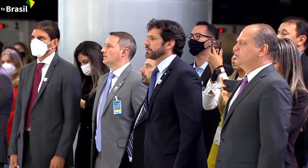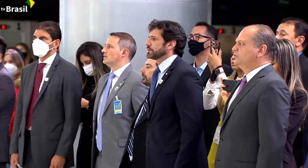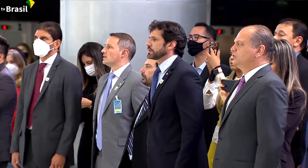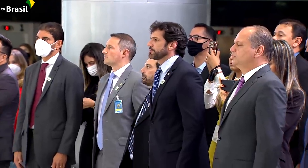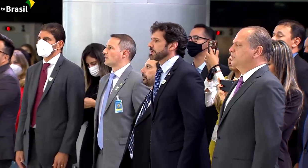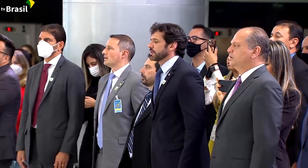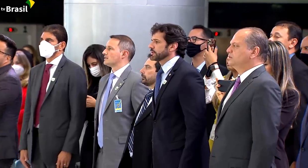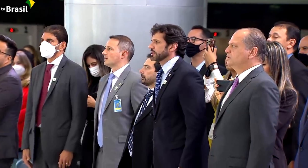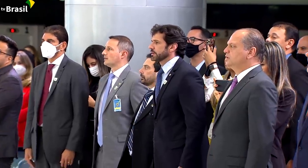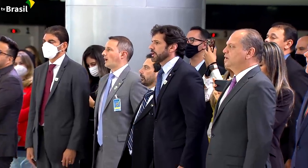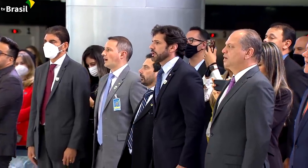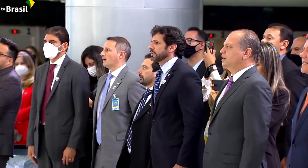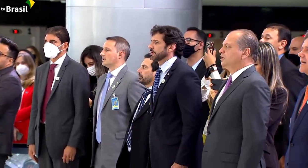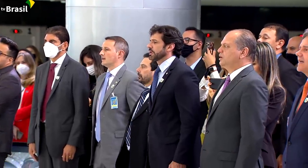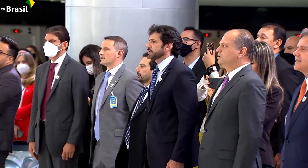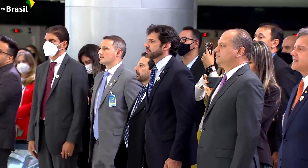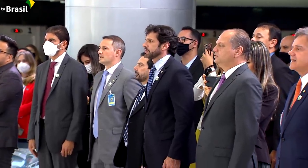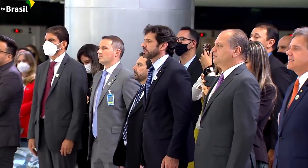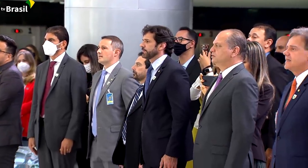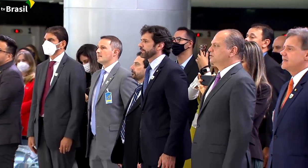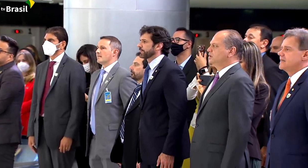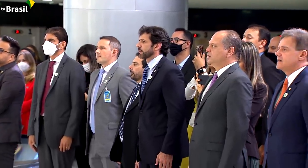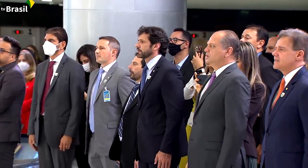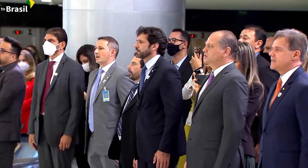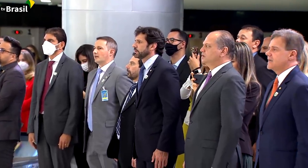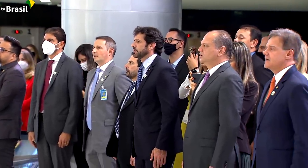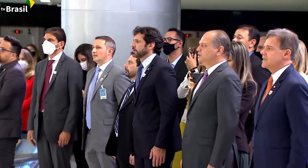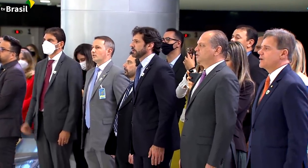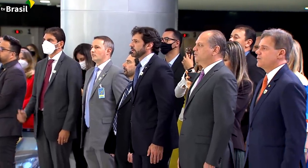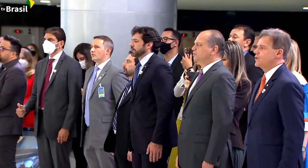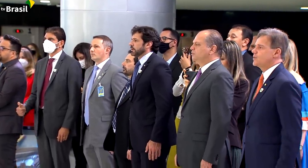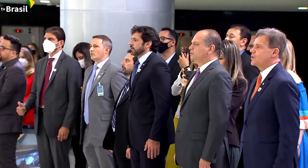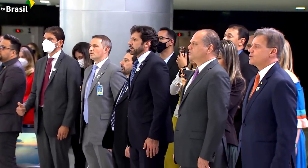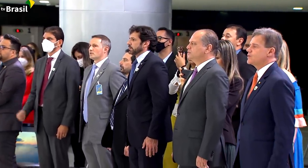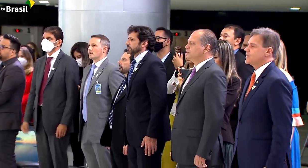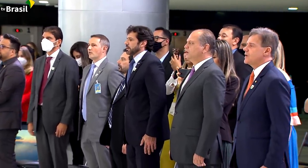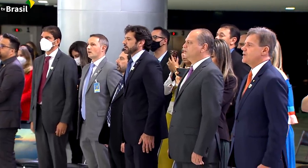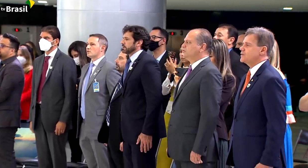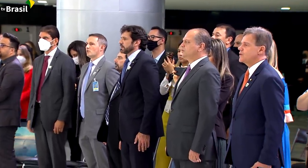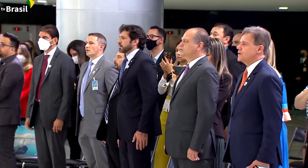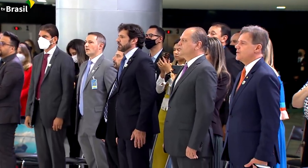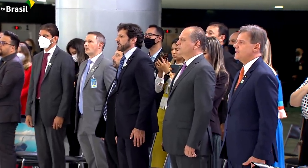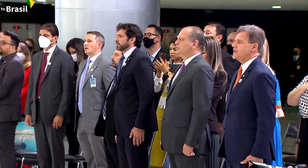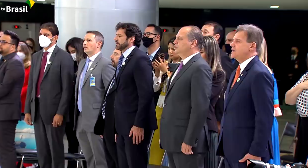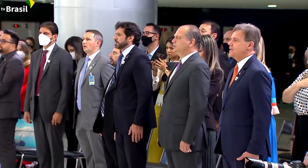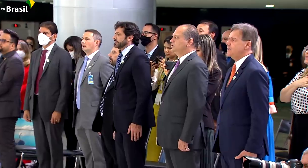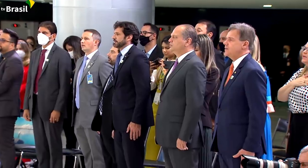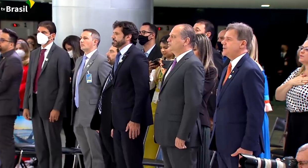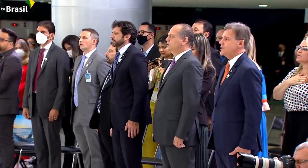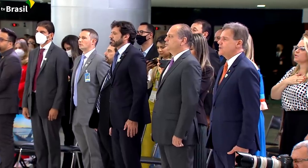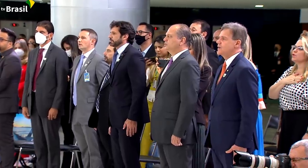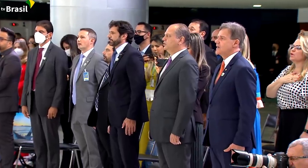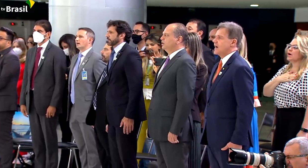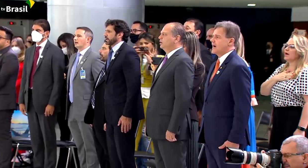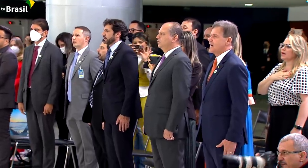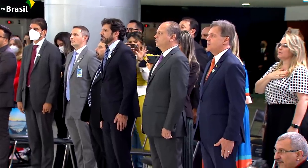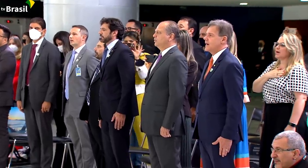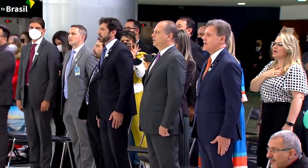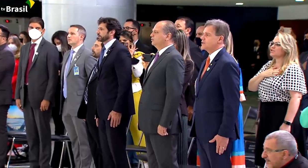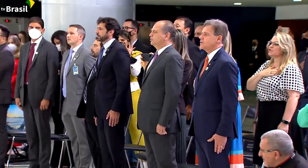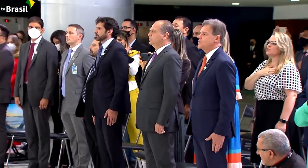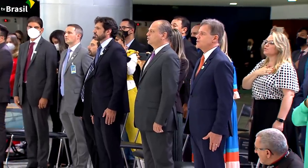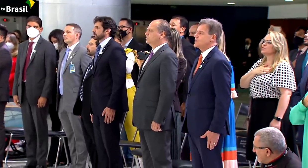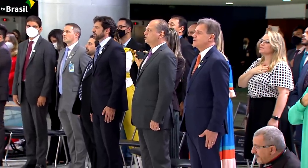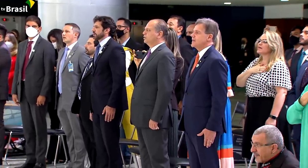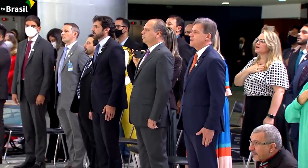amor e de esperança a terra desce. Se em teu formoso céu, visonho e límpido, a